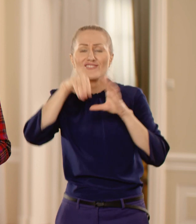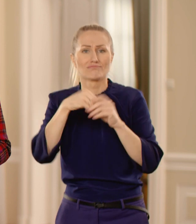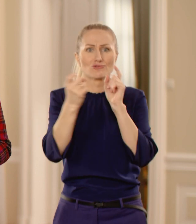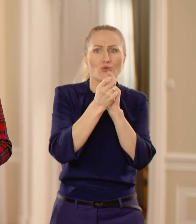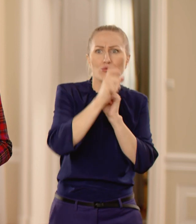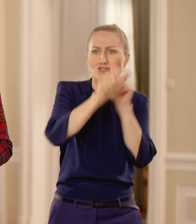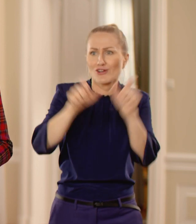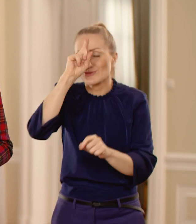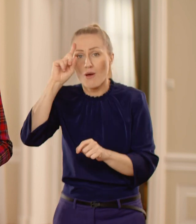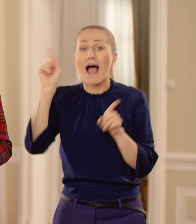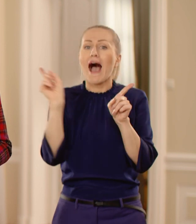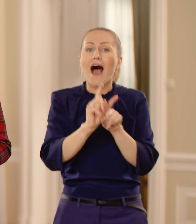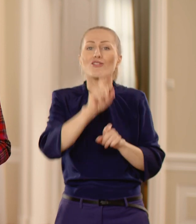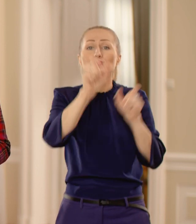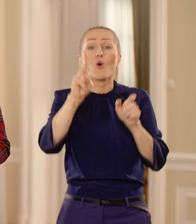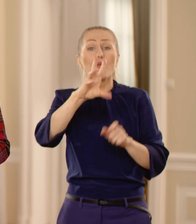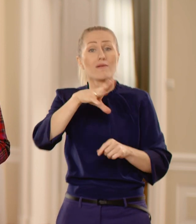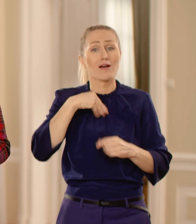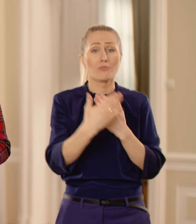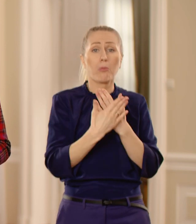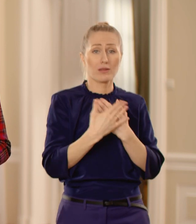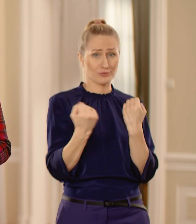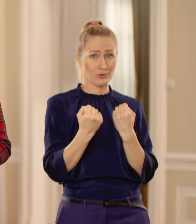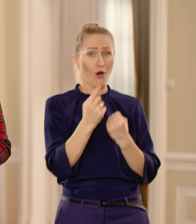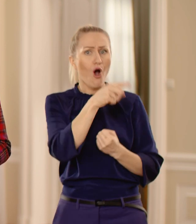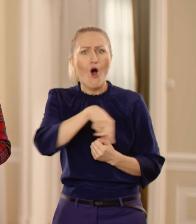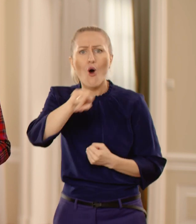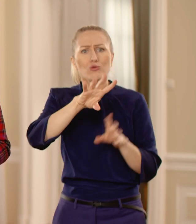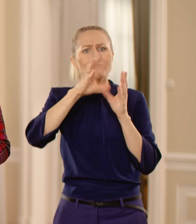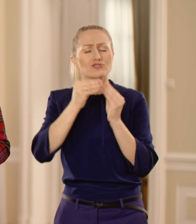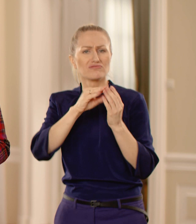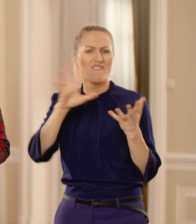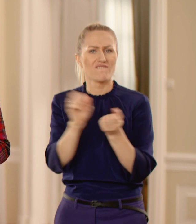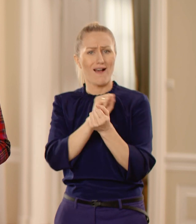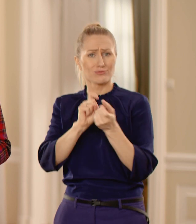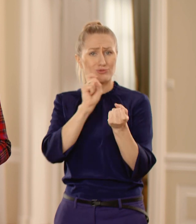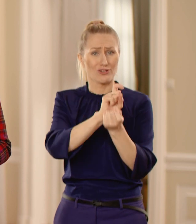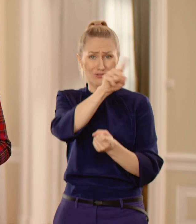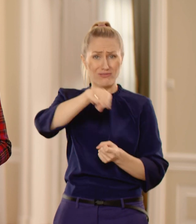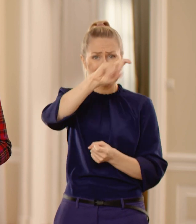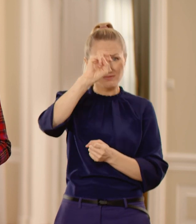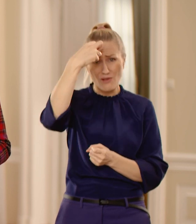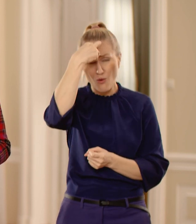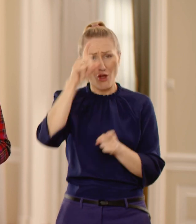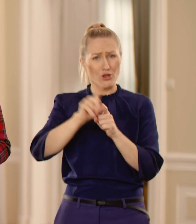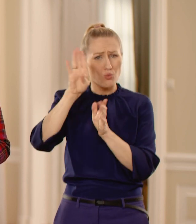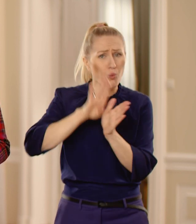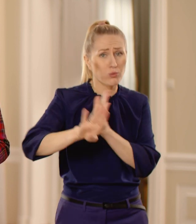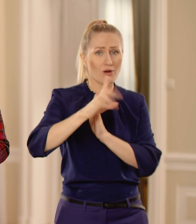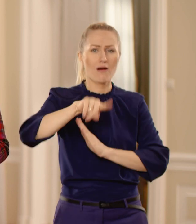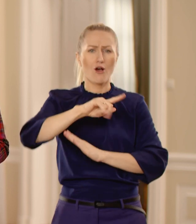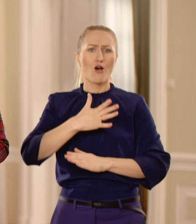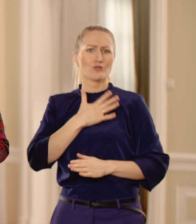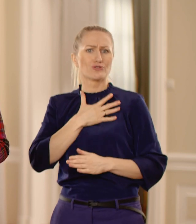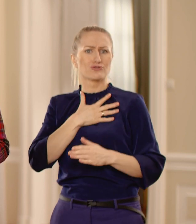sąsiedzi, a także bardzo bliskie nam osoby. Oni wszyscy bardzo często walczą ze stereotypami, z uprzedzeniami i pokonują